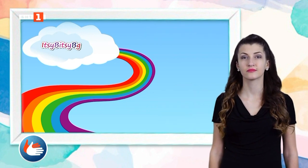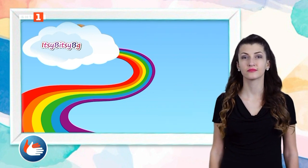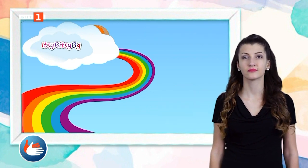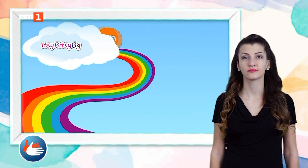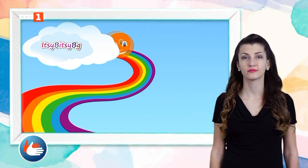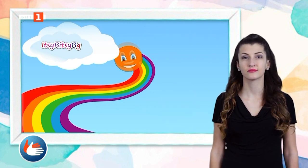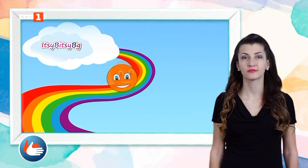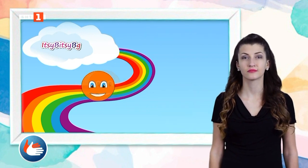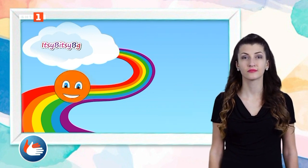Зелено